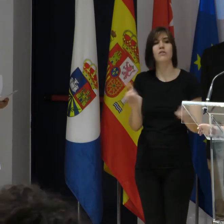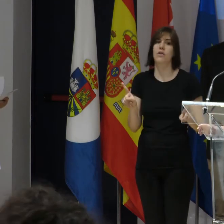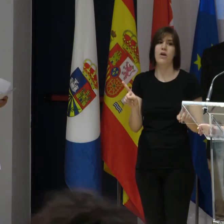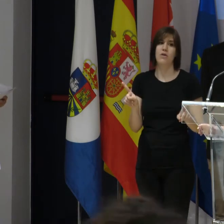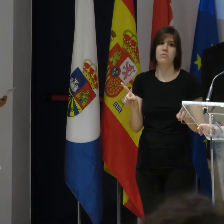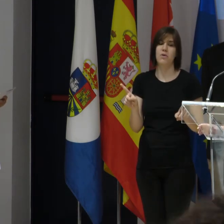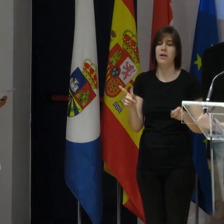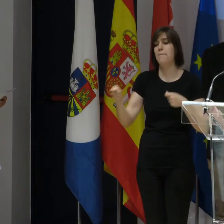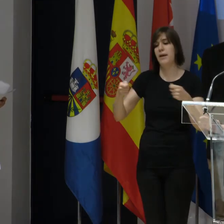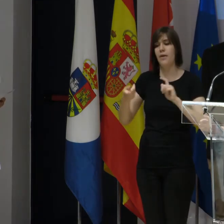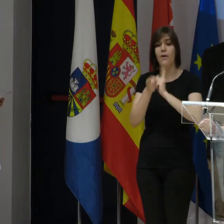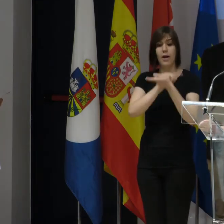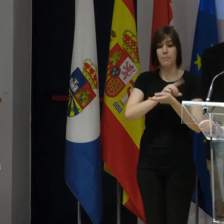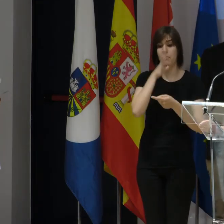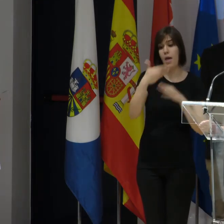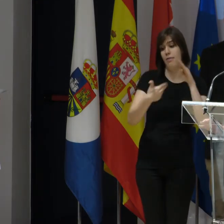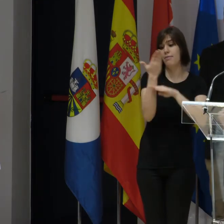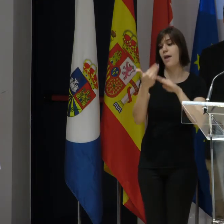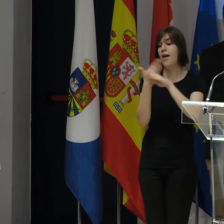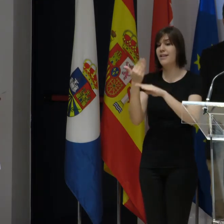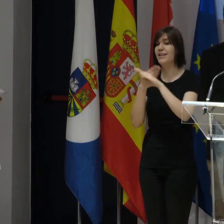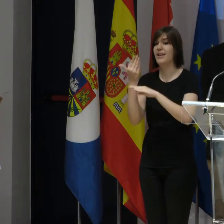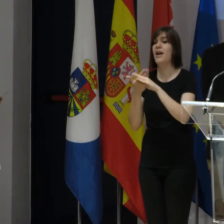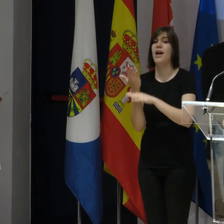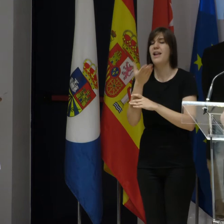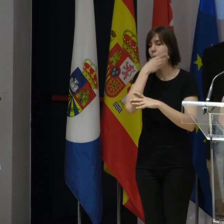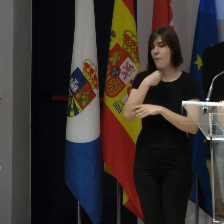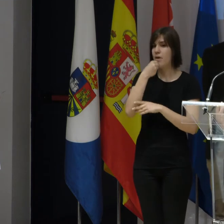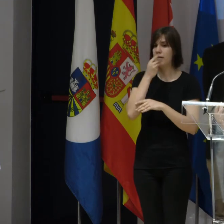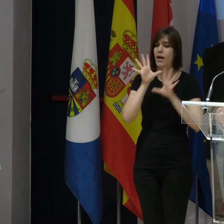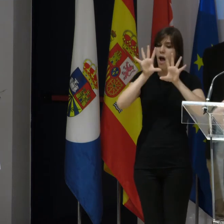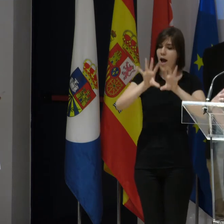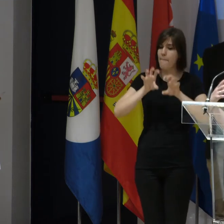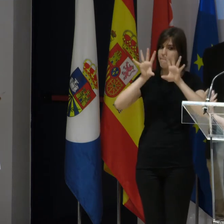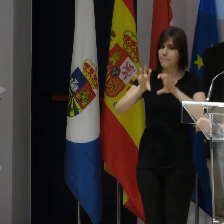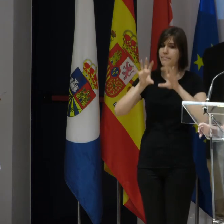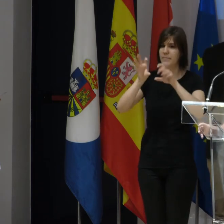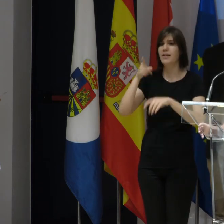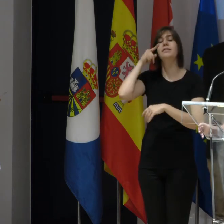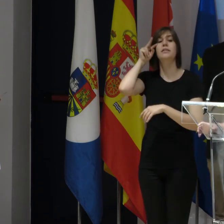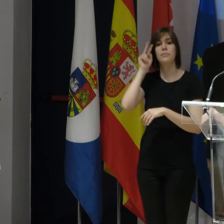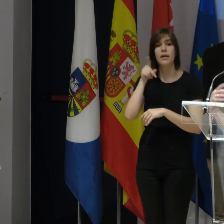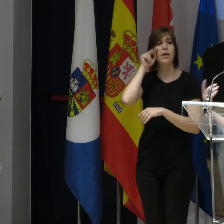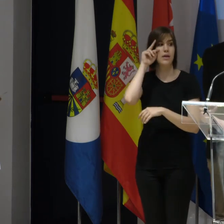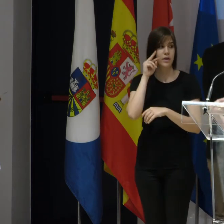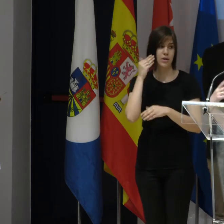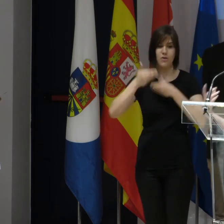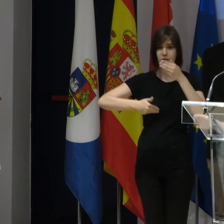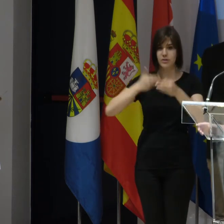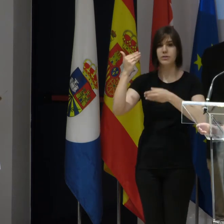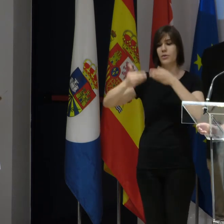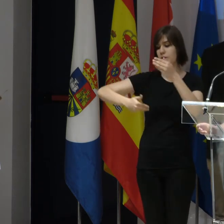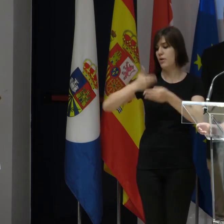lo marca el mercado, sino porque el día a día creo que lo más bonito es ir aprendiendo de las experiencias y el continuar y